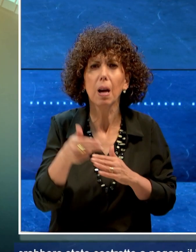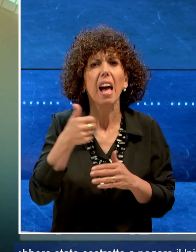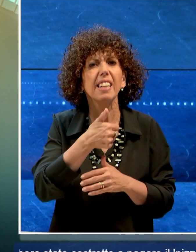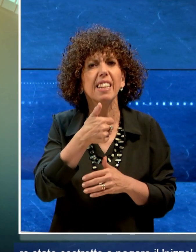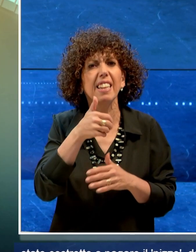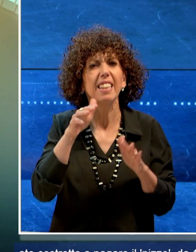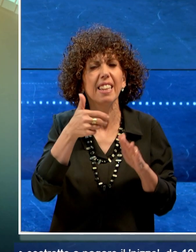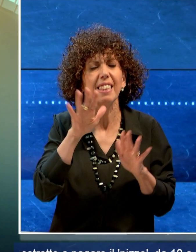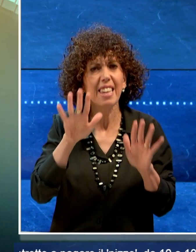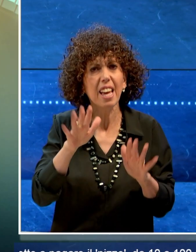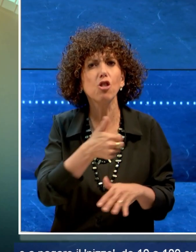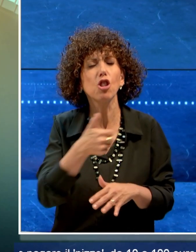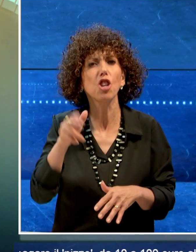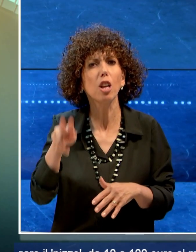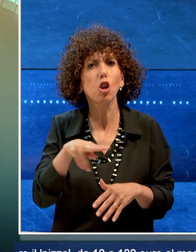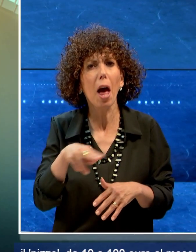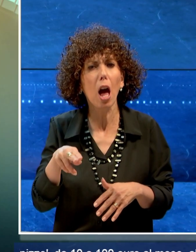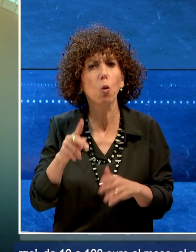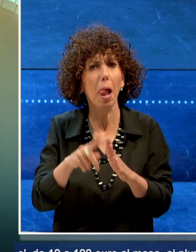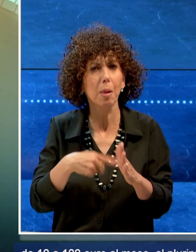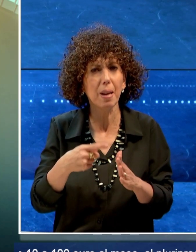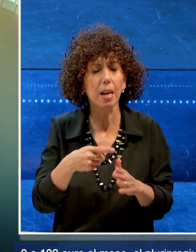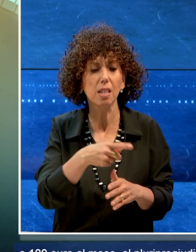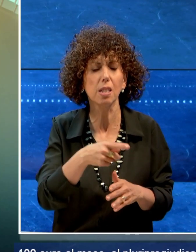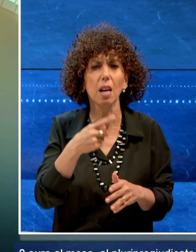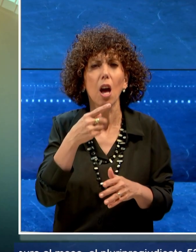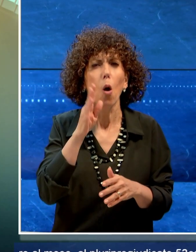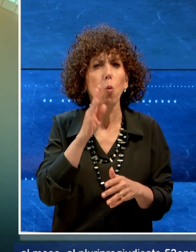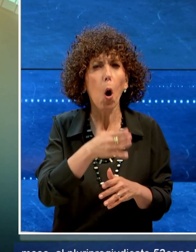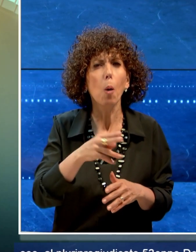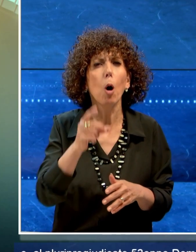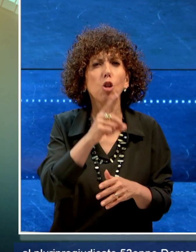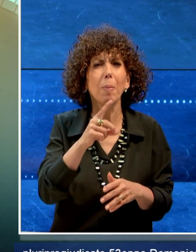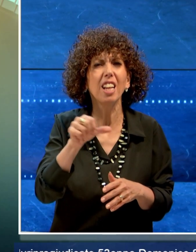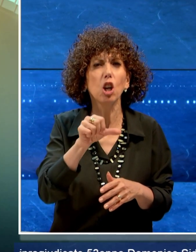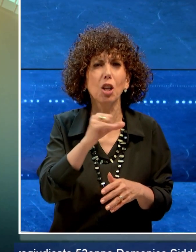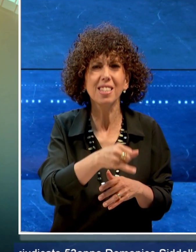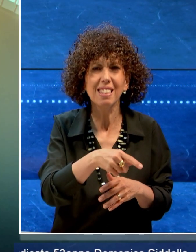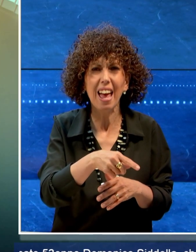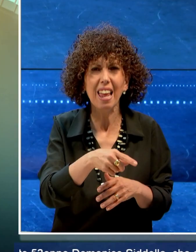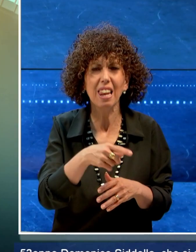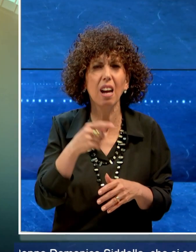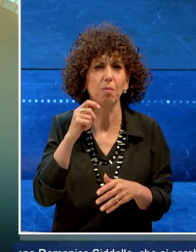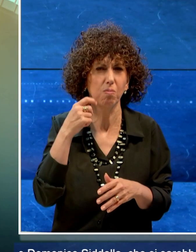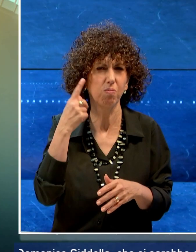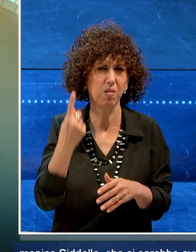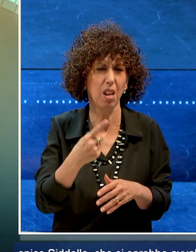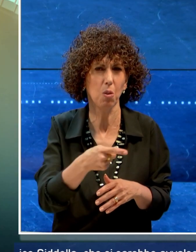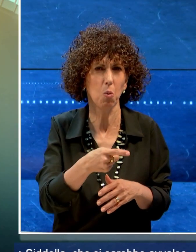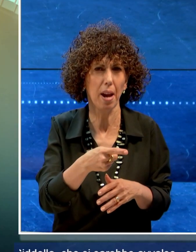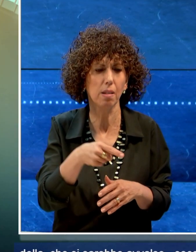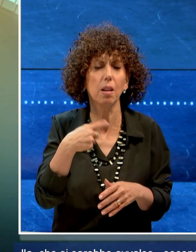euro al mese al pluri pregiudicato Domenico Siddella che si sarebbe avvalso secondo la